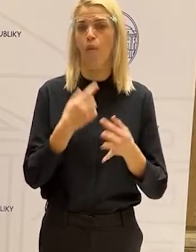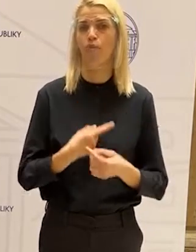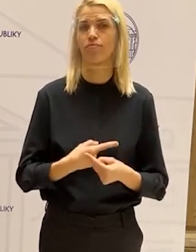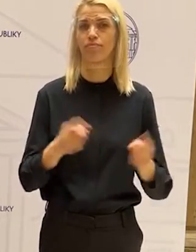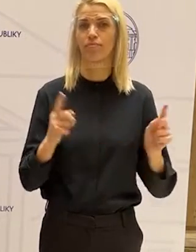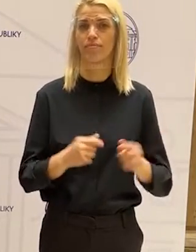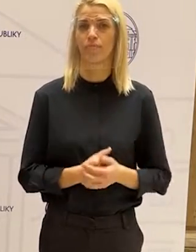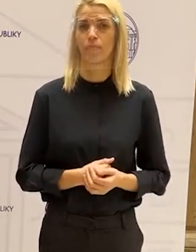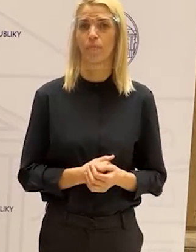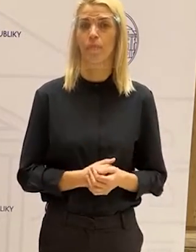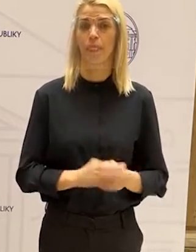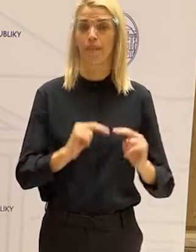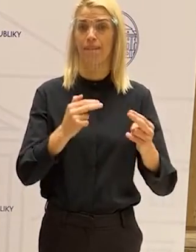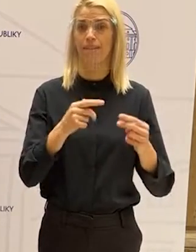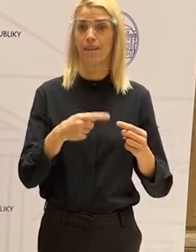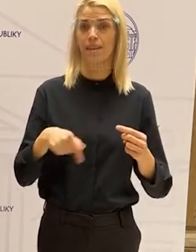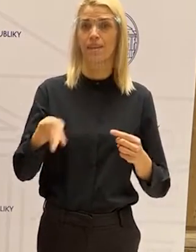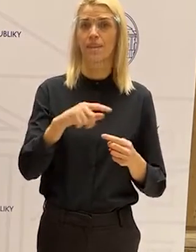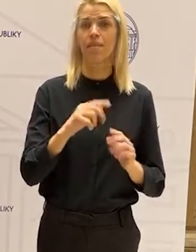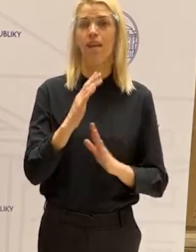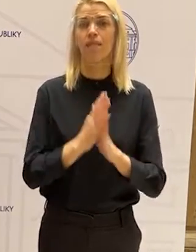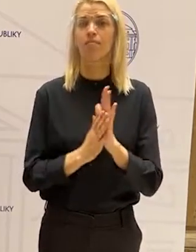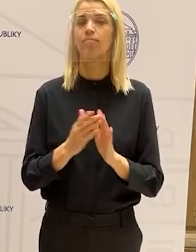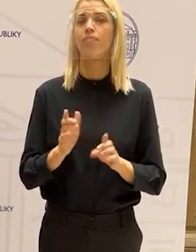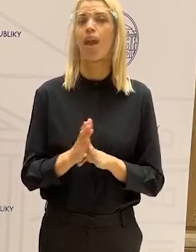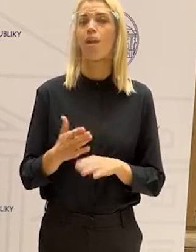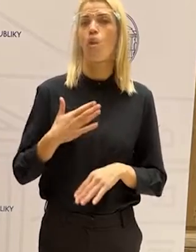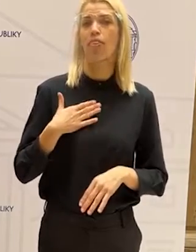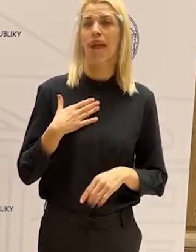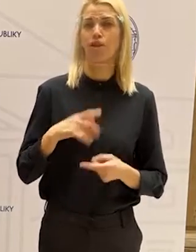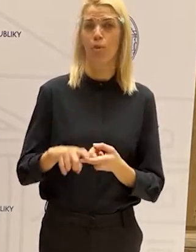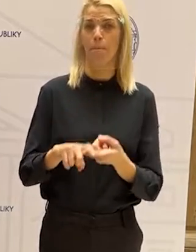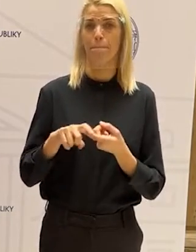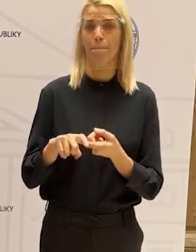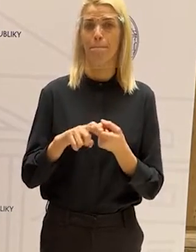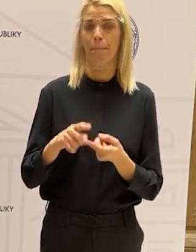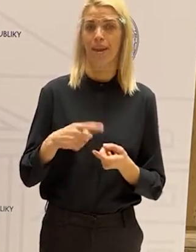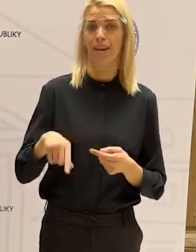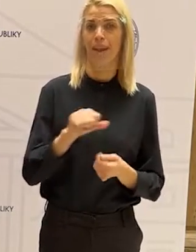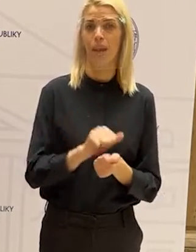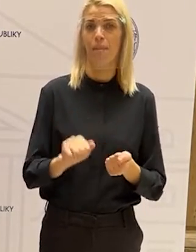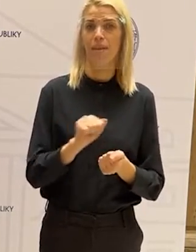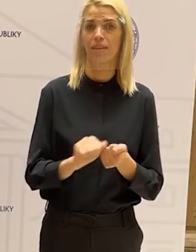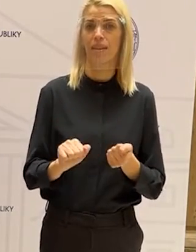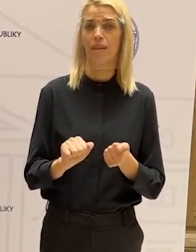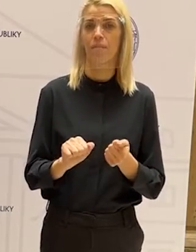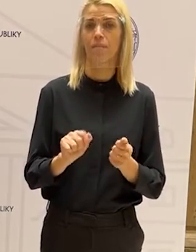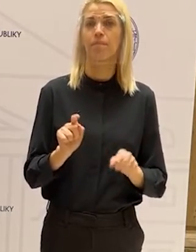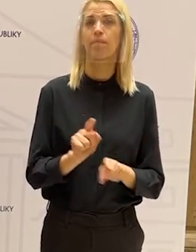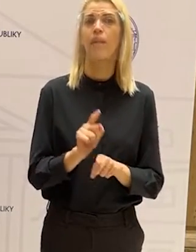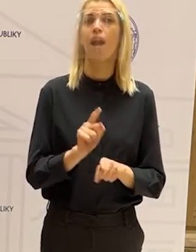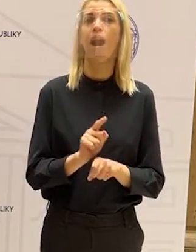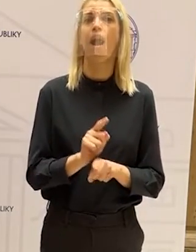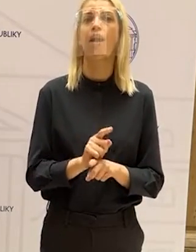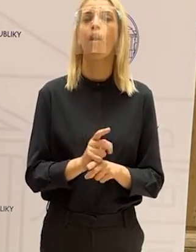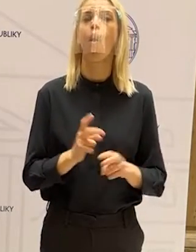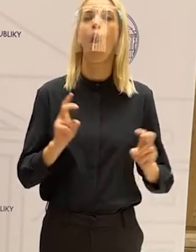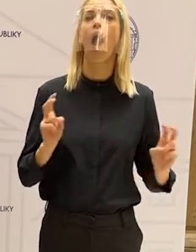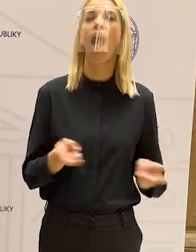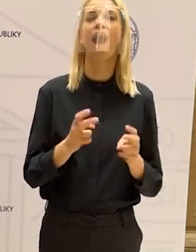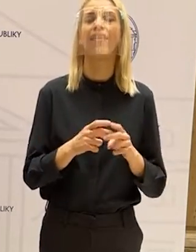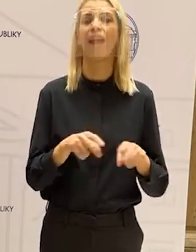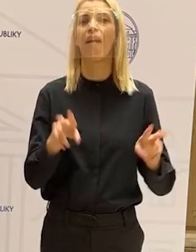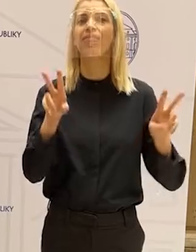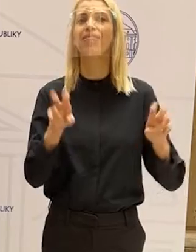Tá výzva smeruje, aby ste boli našimi partnermi, aby sme mohli skôr ako hľadanie senzácií pri mnohých